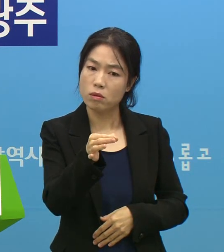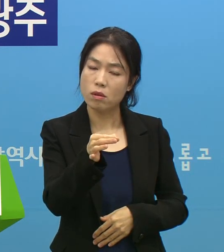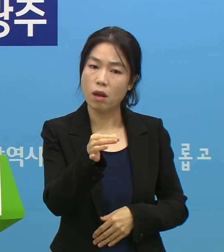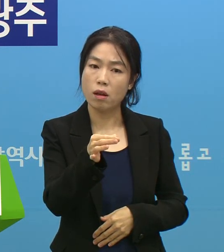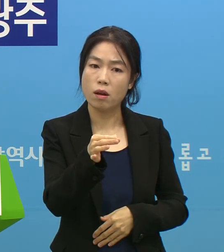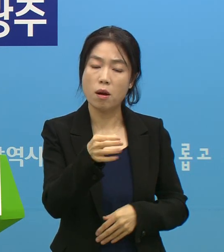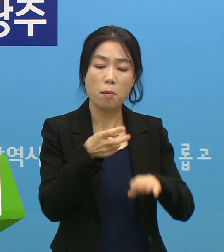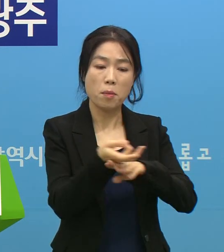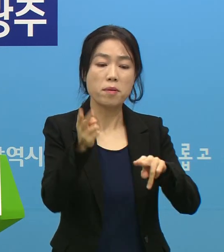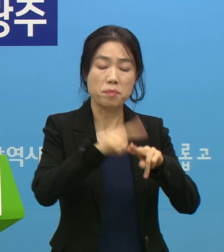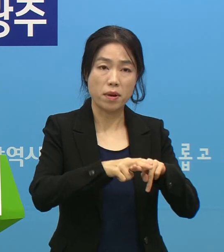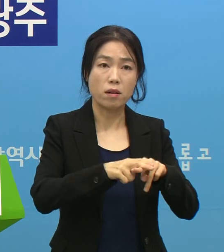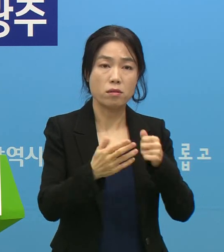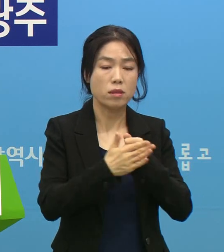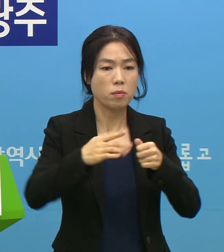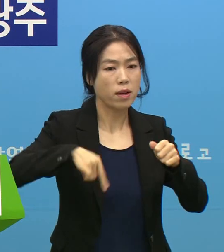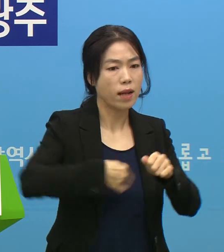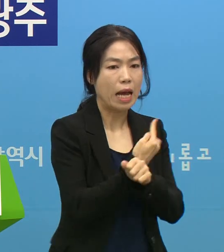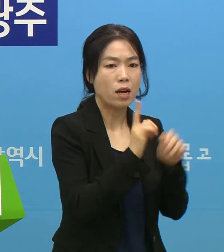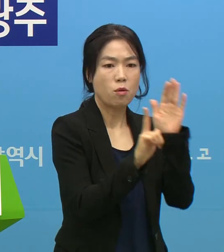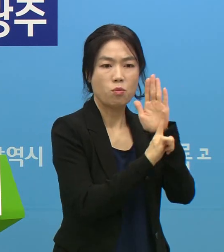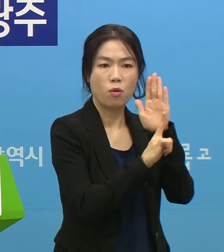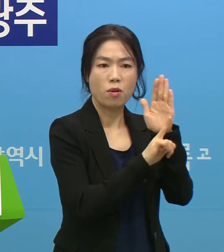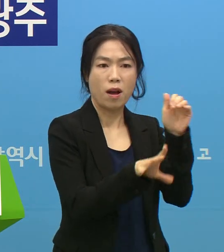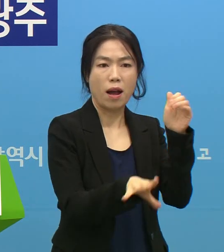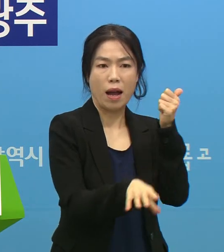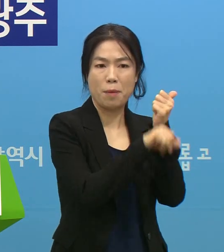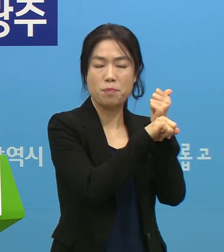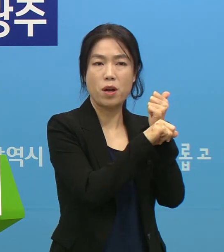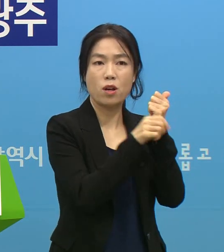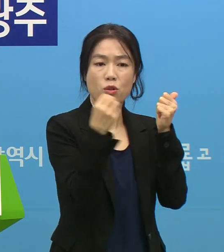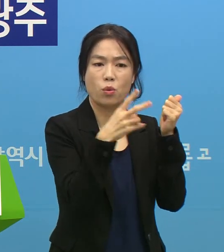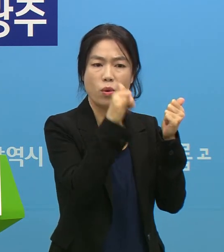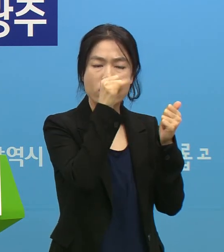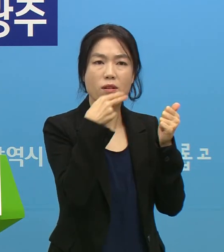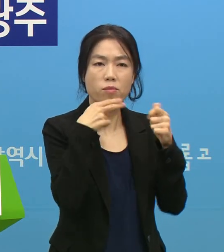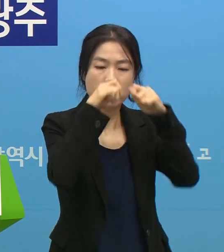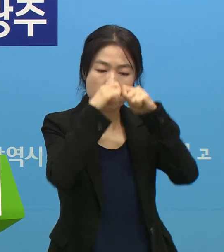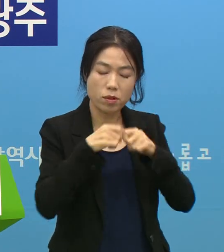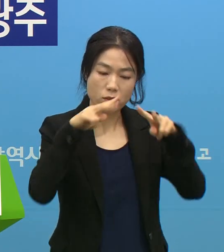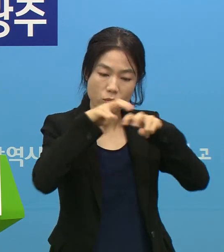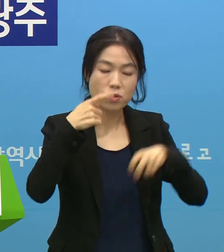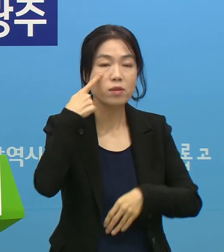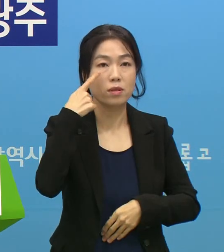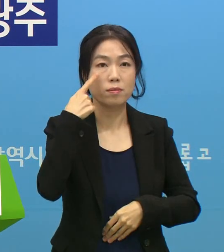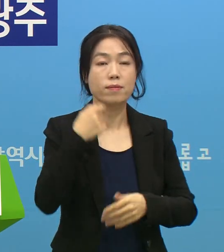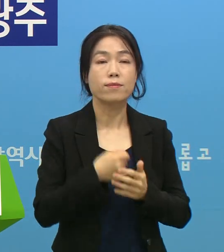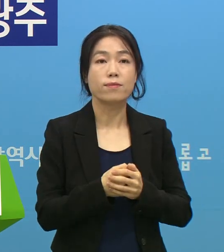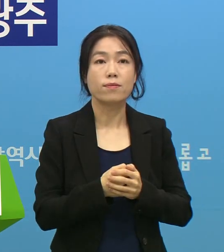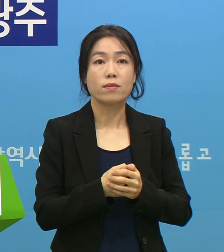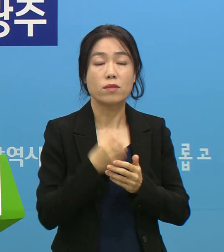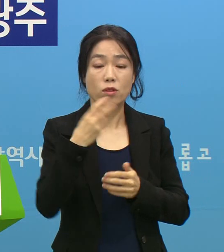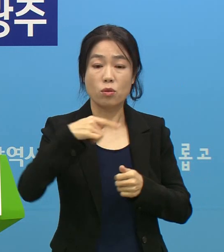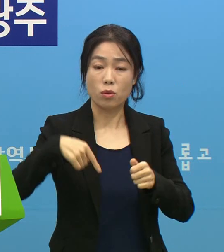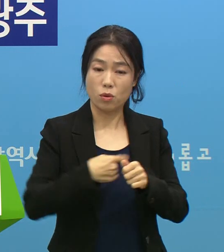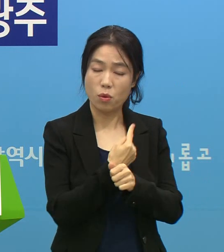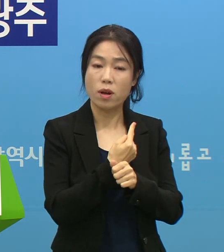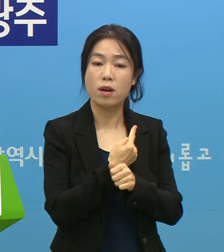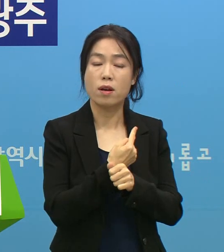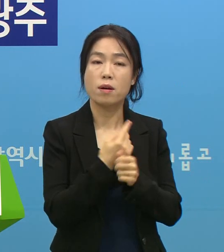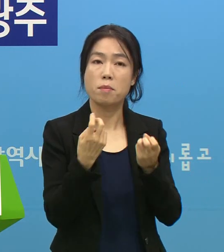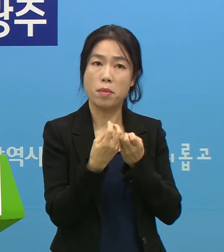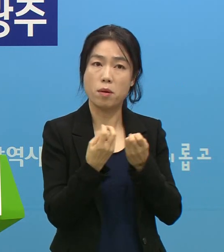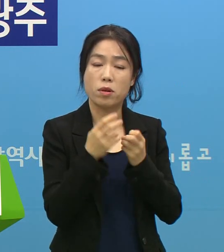버스를 타고 갔기 때문에 또 다른 모집책이 없는지를 저희들이 또 면밀히 더 분석해보도록 하겠습니다. 그리고 나머지 부분들